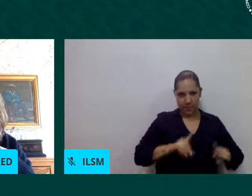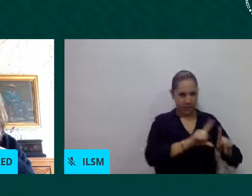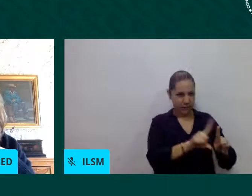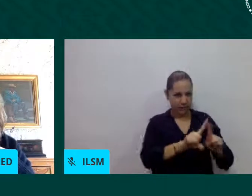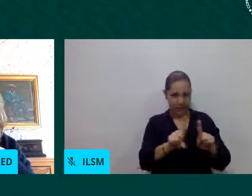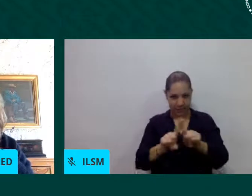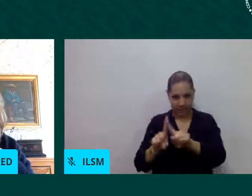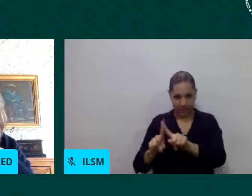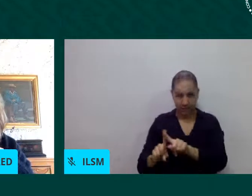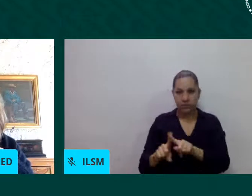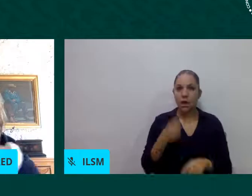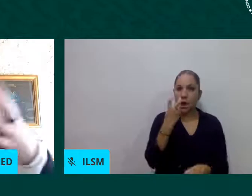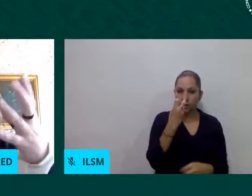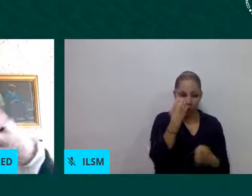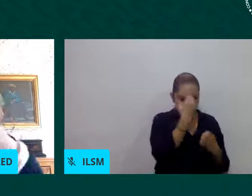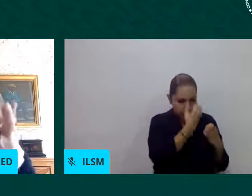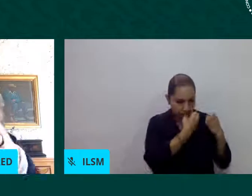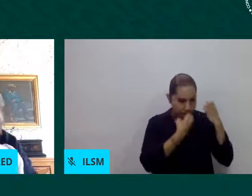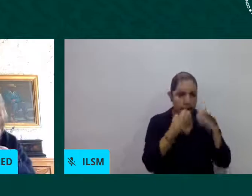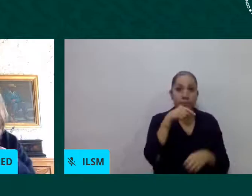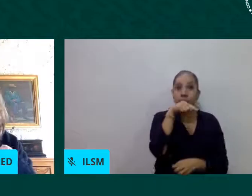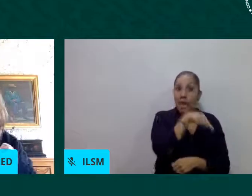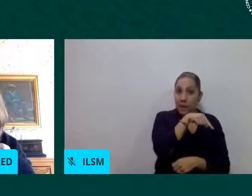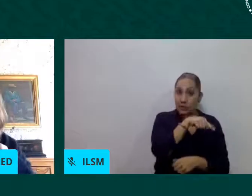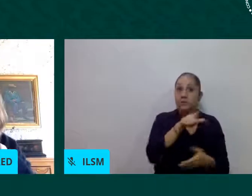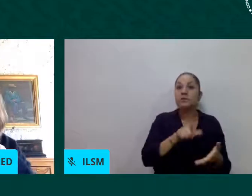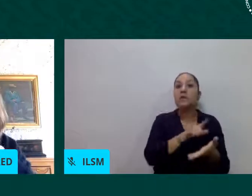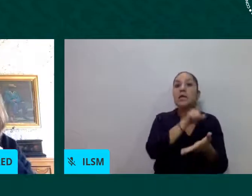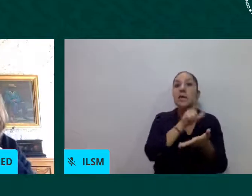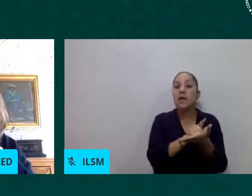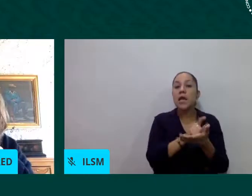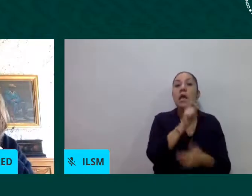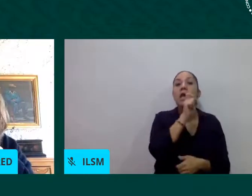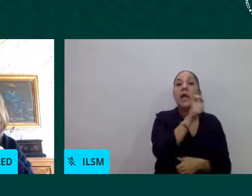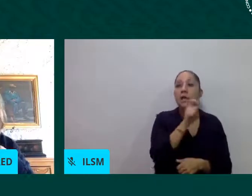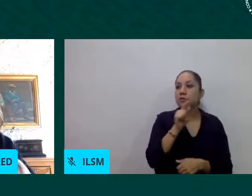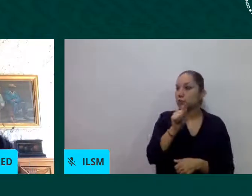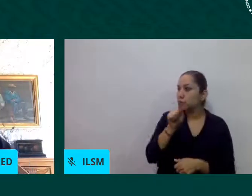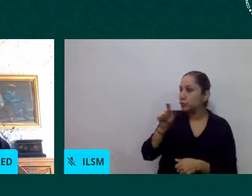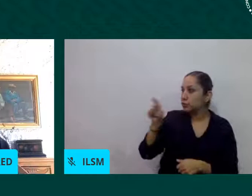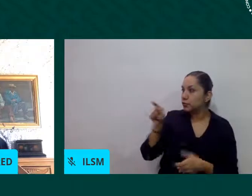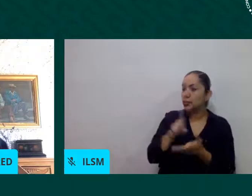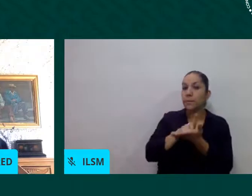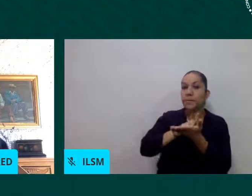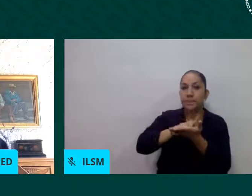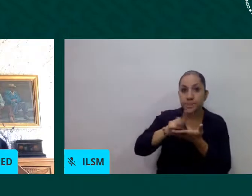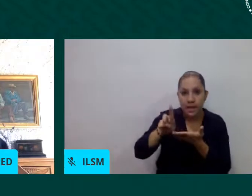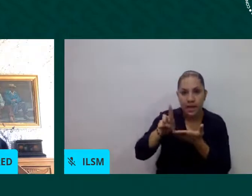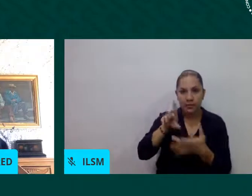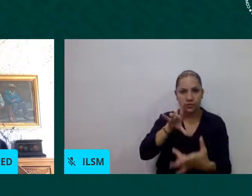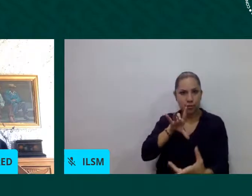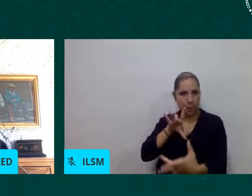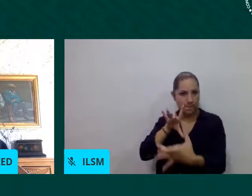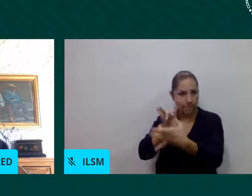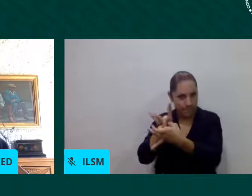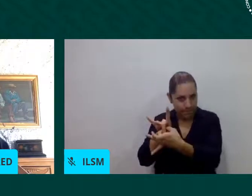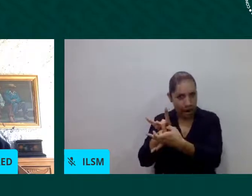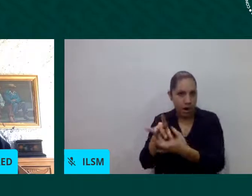a la garantía de los derechos y que de la cual se desprende de estas obligaciones que mencionaba yo al principio sobre